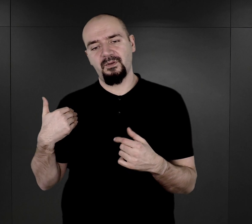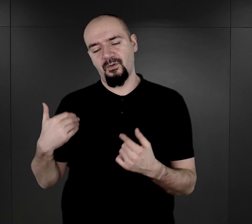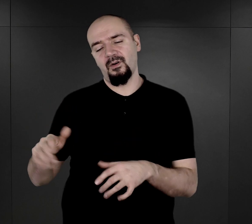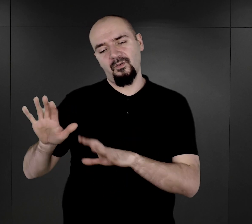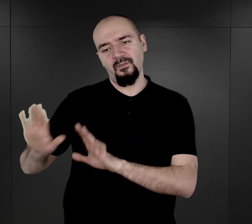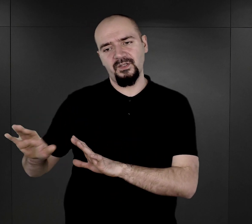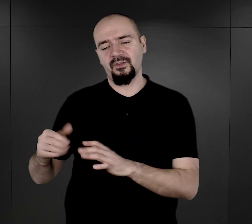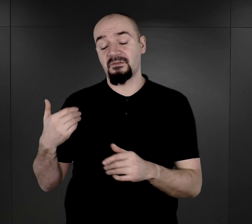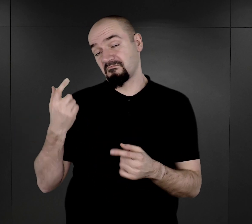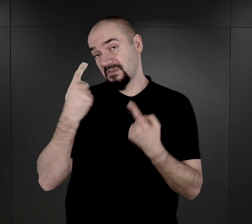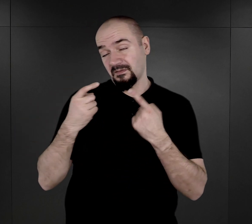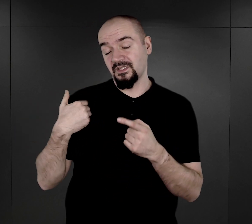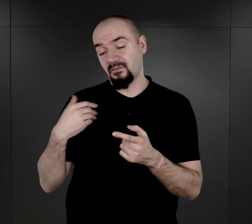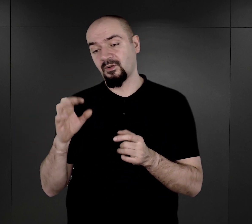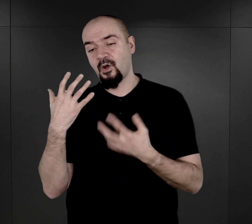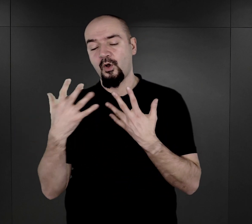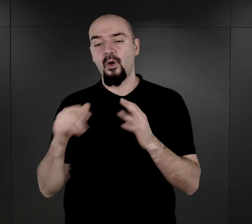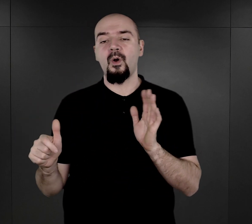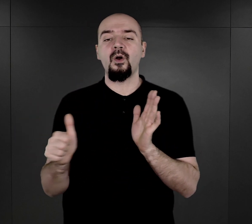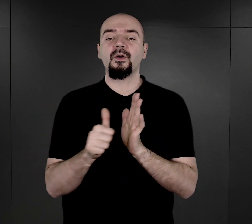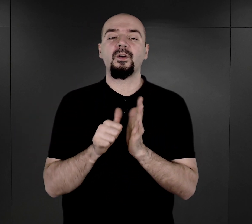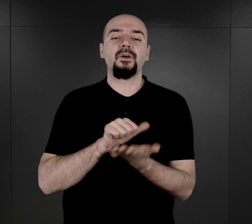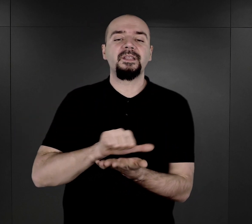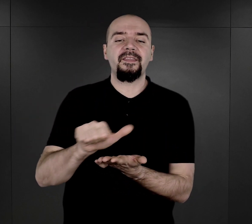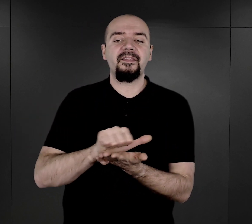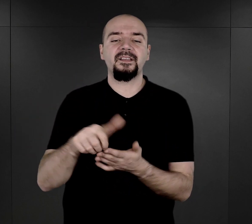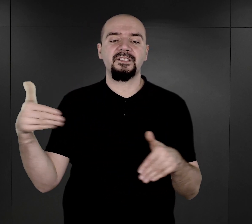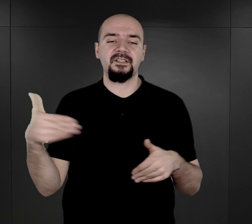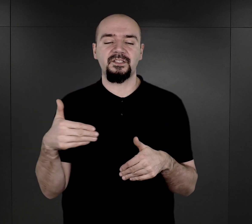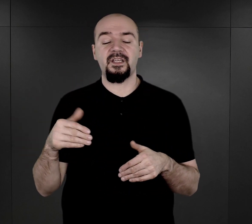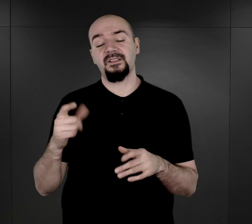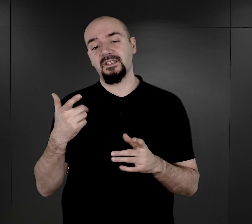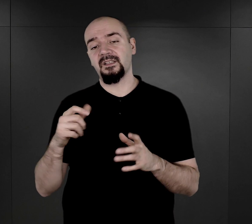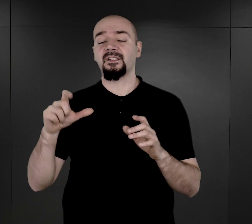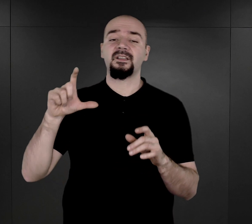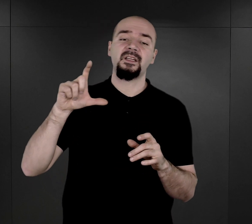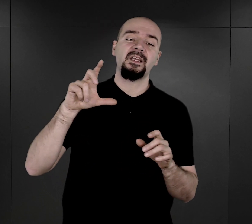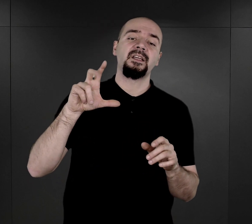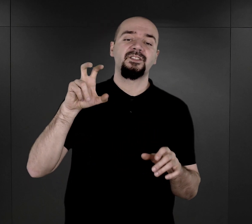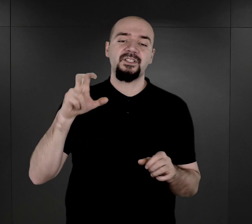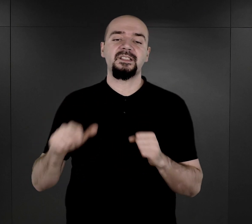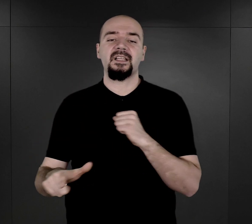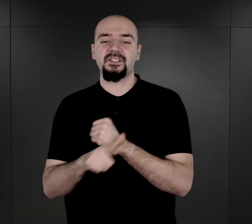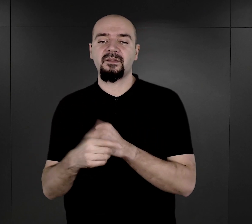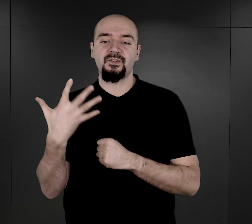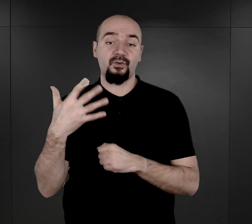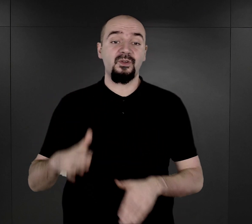to 11 tysięcy, z czego 378 przyszło na świat w tym obozie.